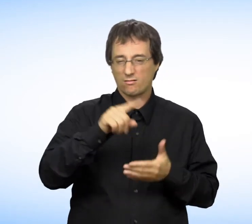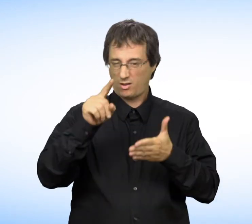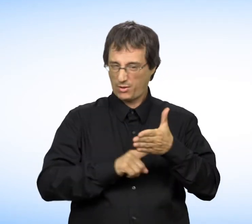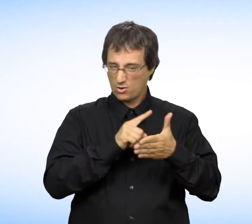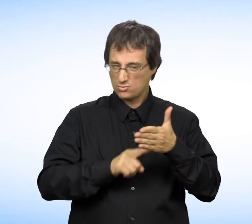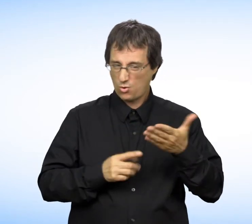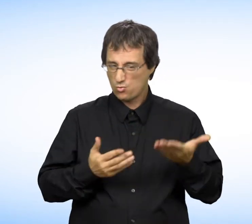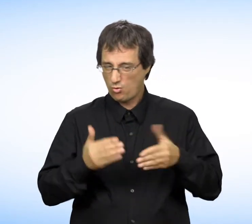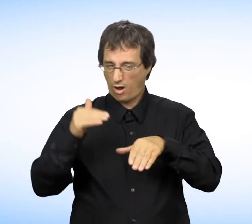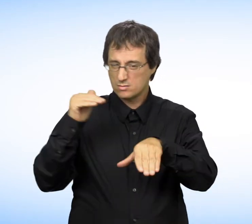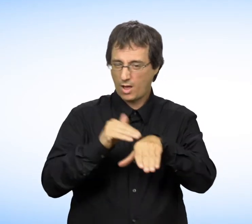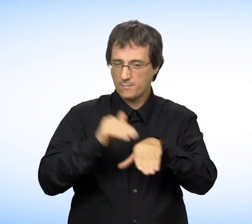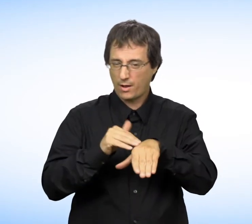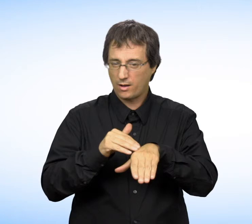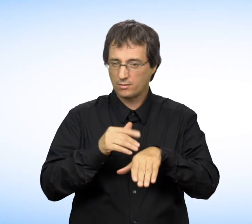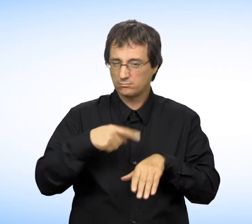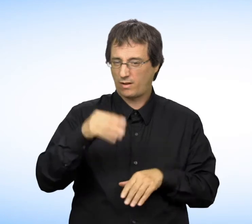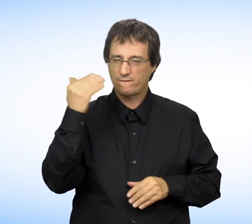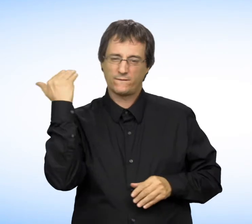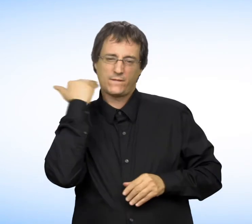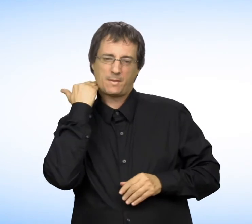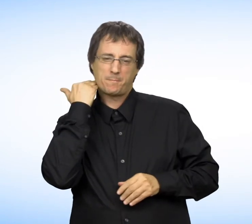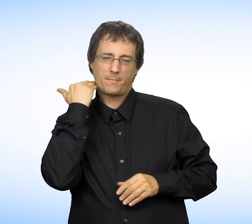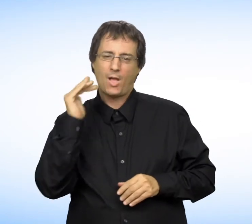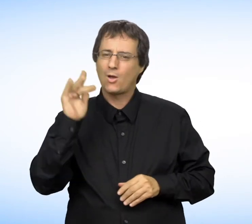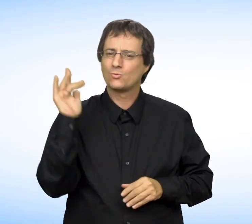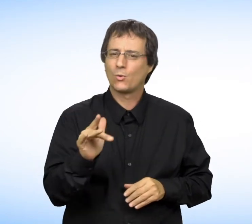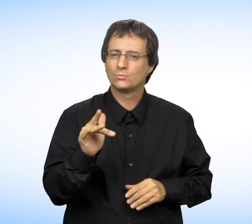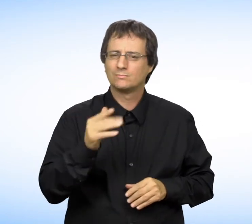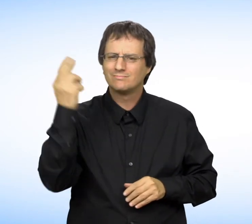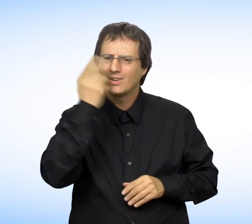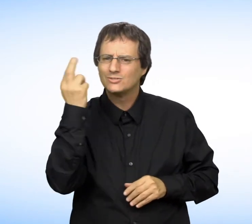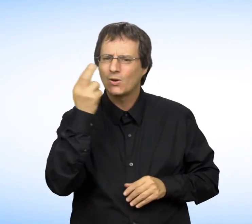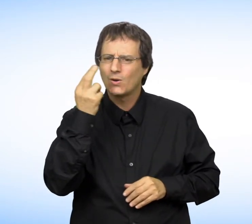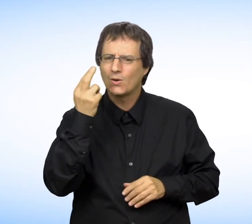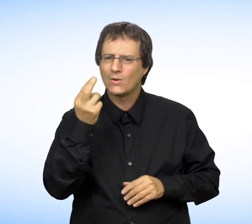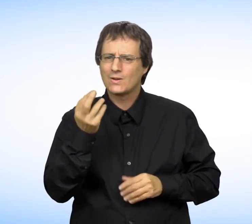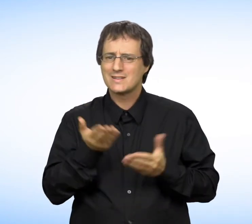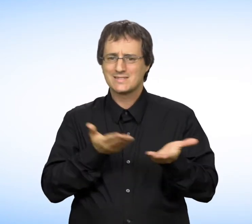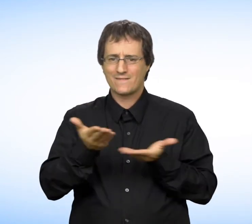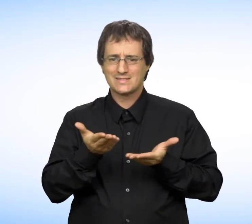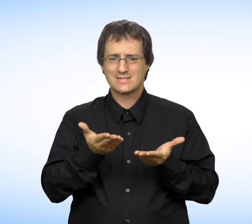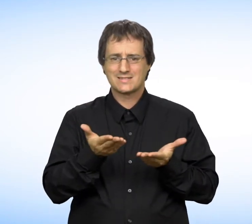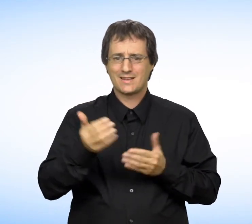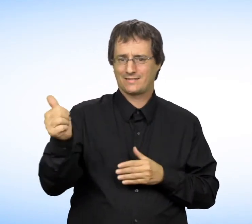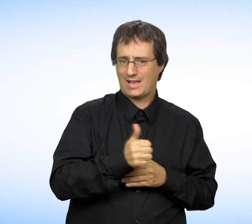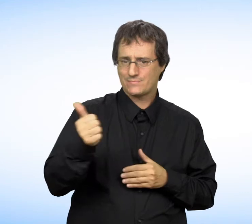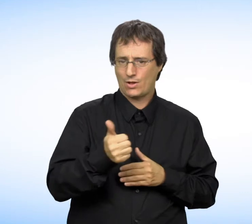Si vous croyez avoir été victime de discrimination ou de harcèlement dans le domaine des services, transports et